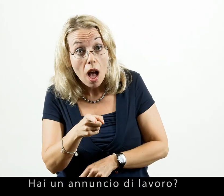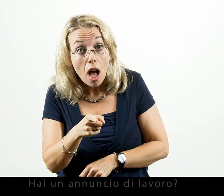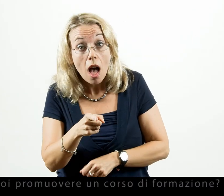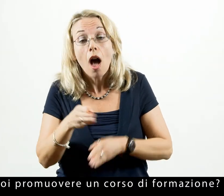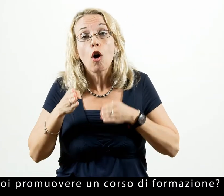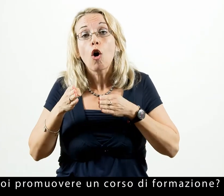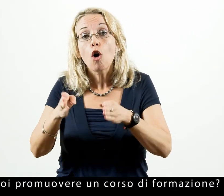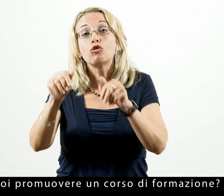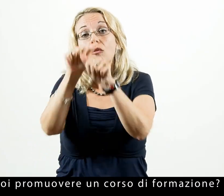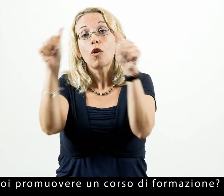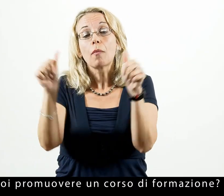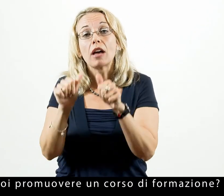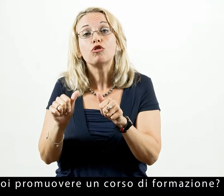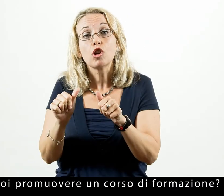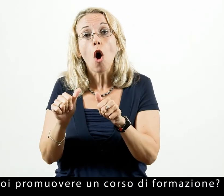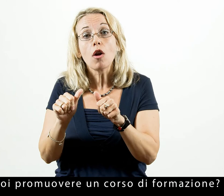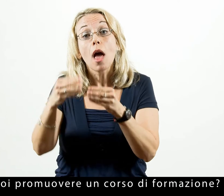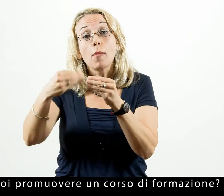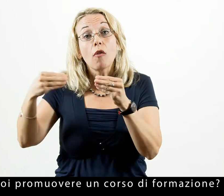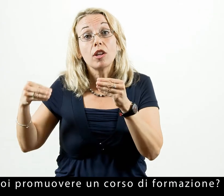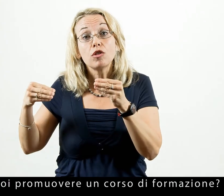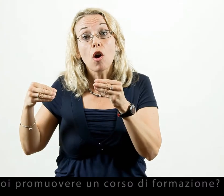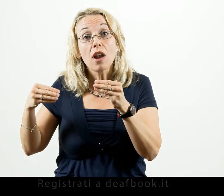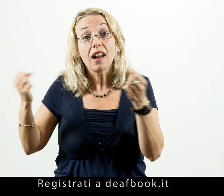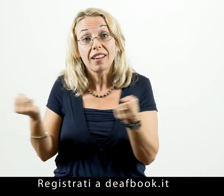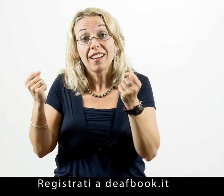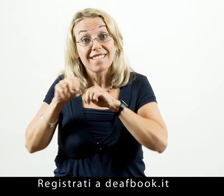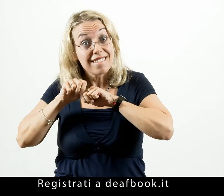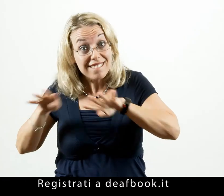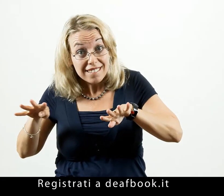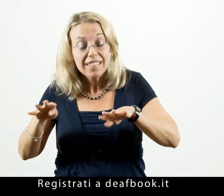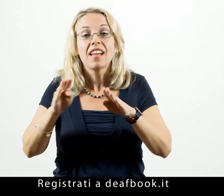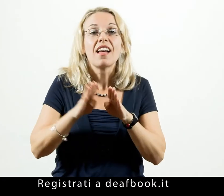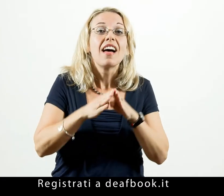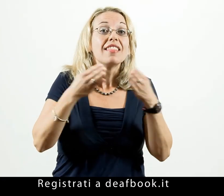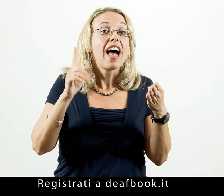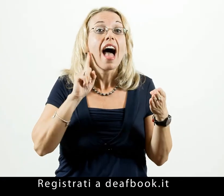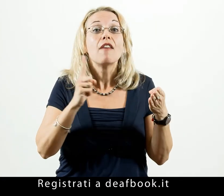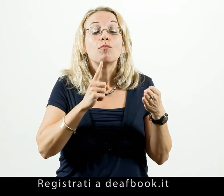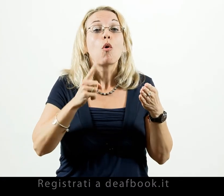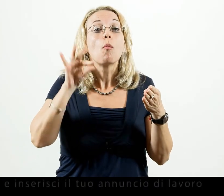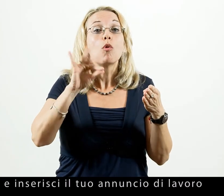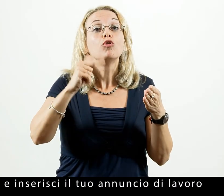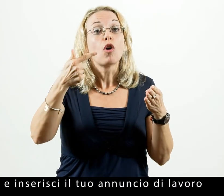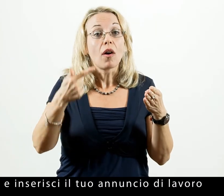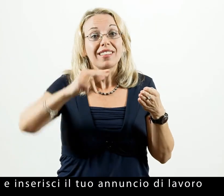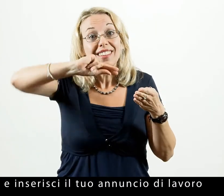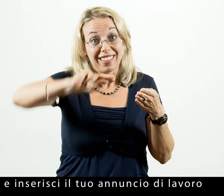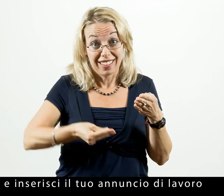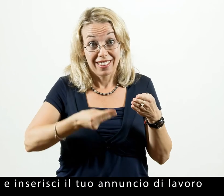Vuoi promuovere un corso di formazione? Registrati a Defbook.it e inserisci il tuo